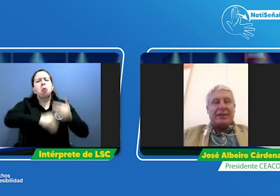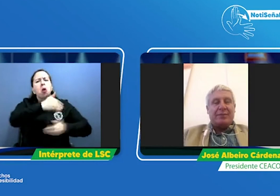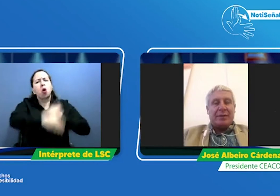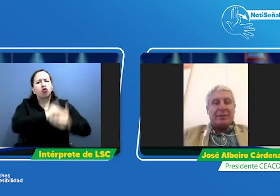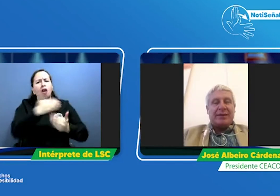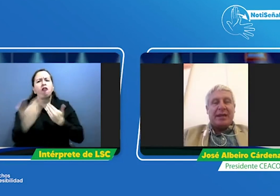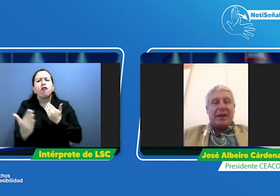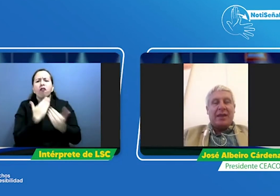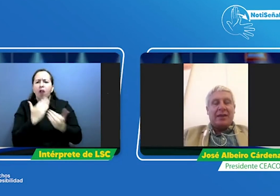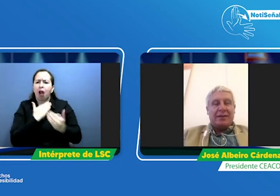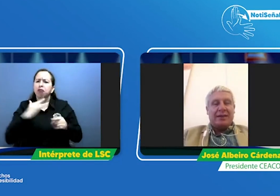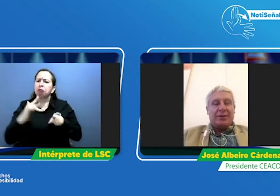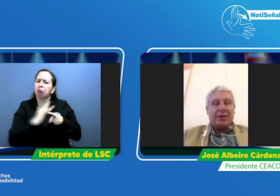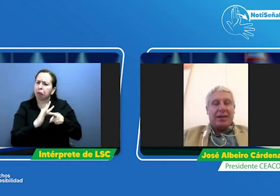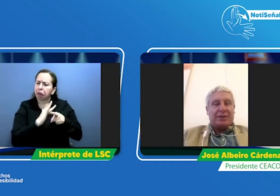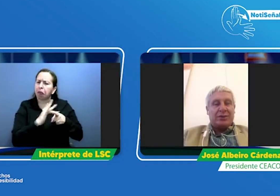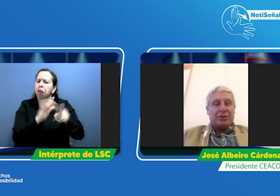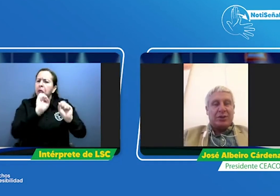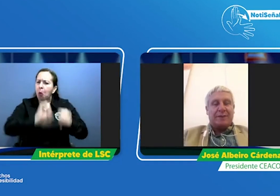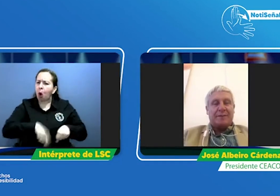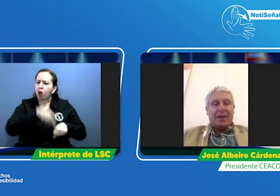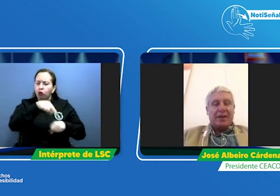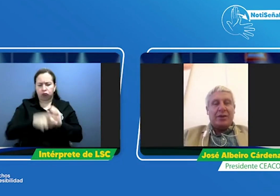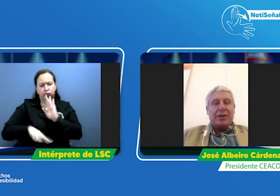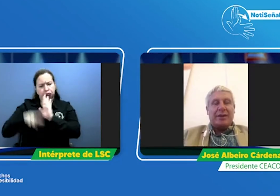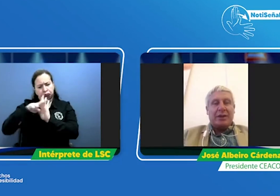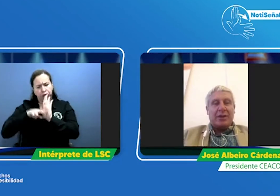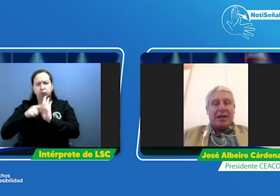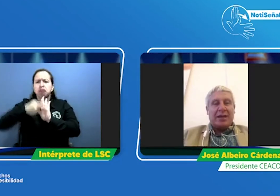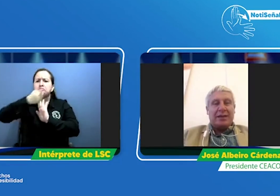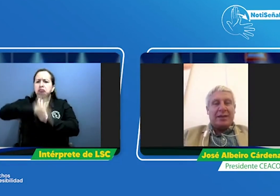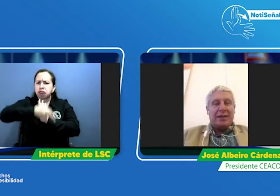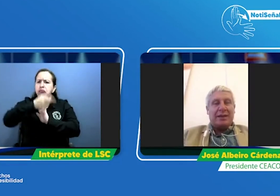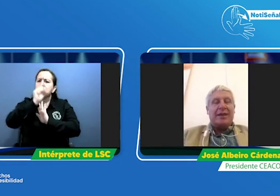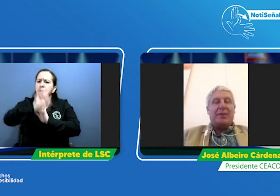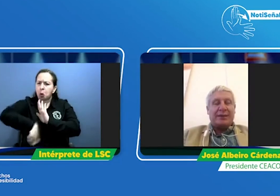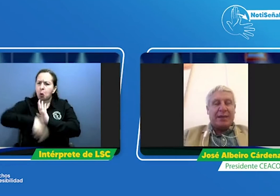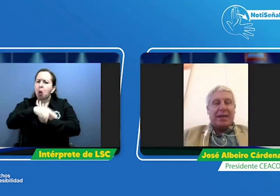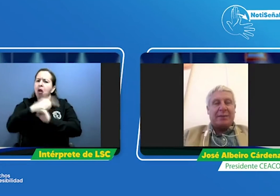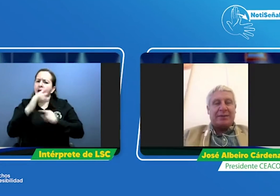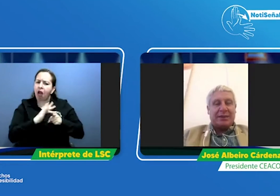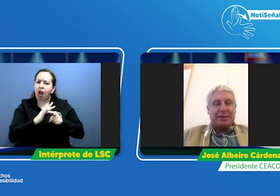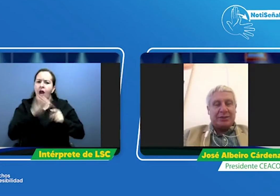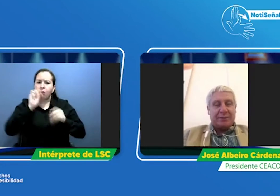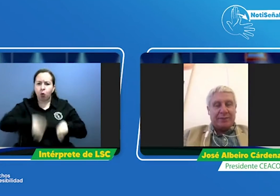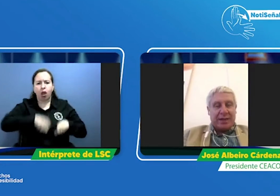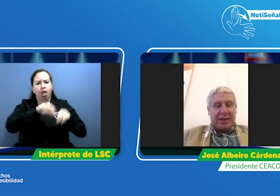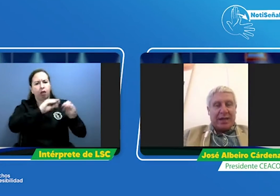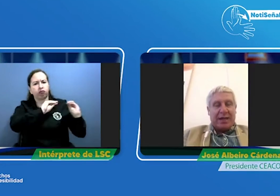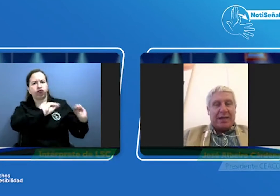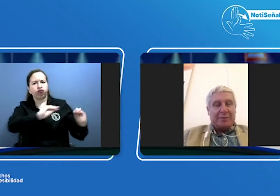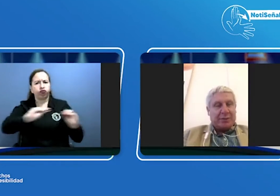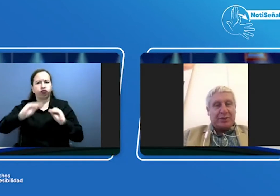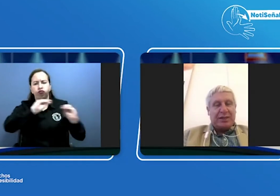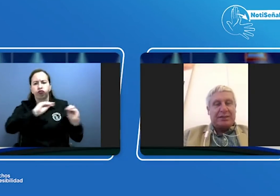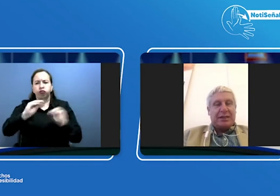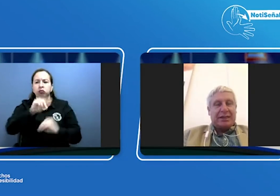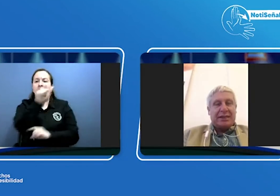implementar dentro de la resolución y obviamente lograr impartir la capacitación a las personas que se